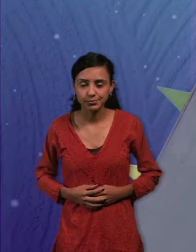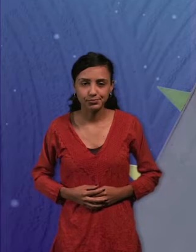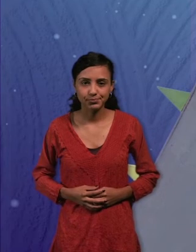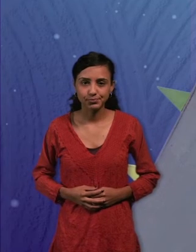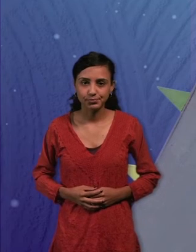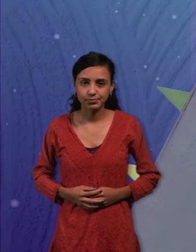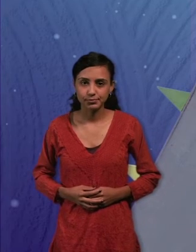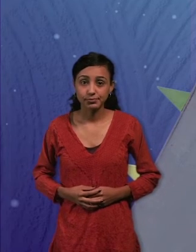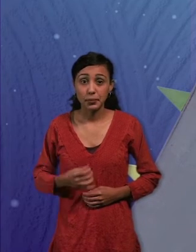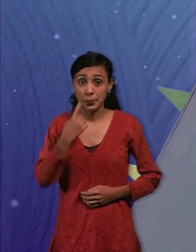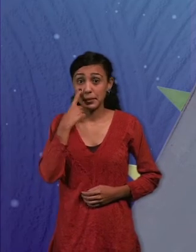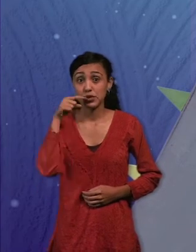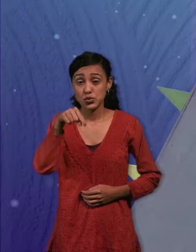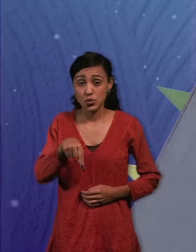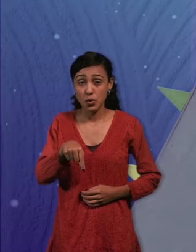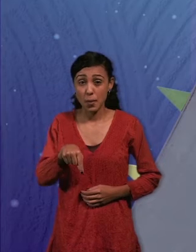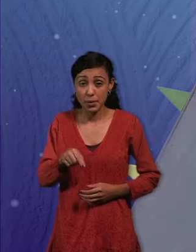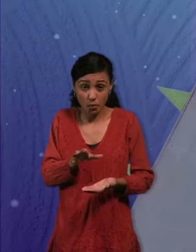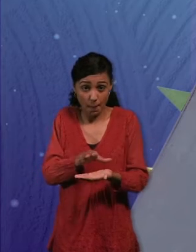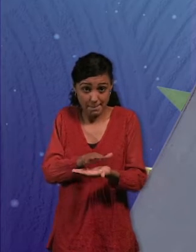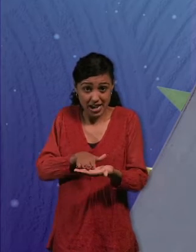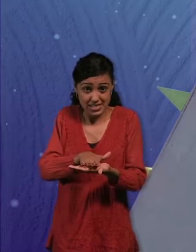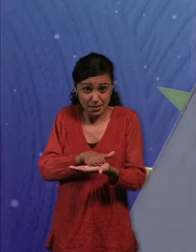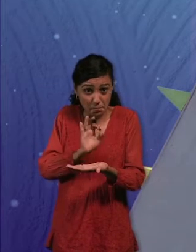Fíjense que yo estoy tratando de mantener la base de la pirámide exactamente en el mismo lugar.